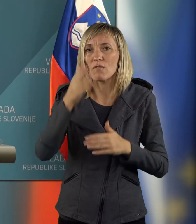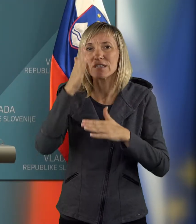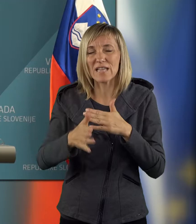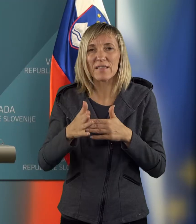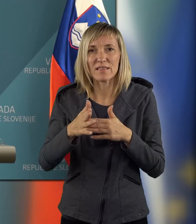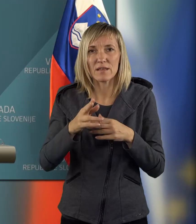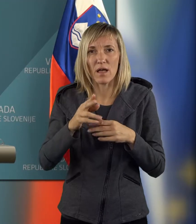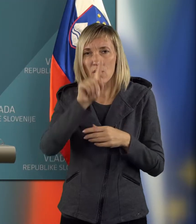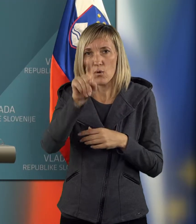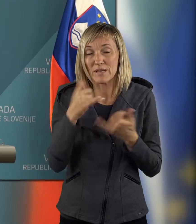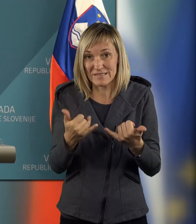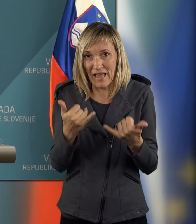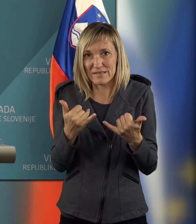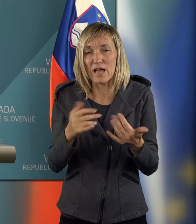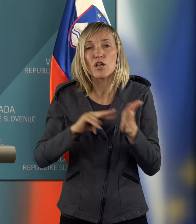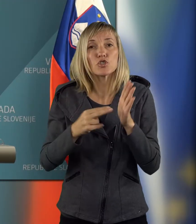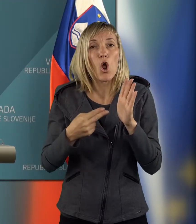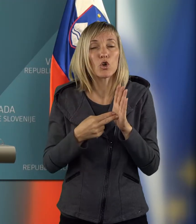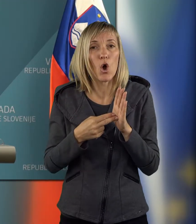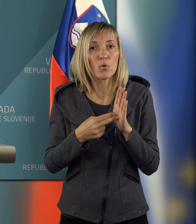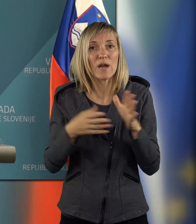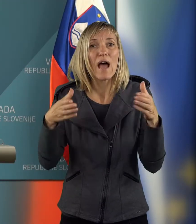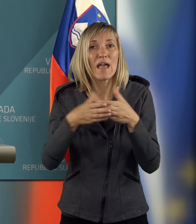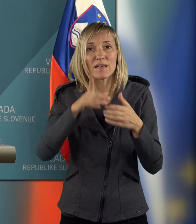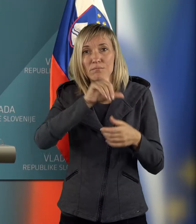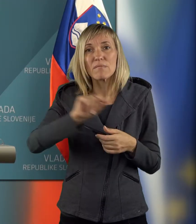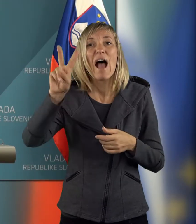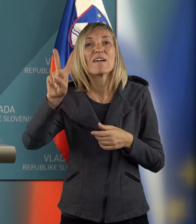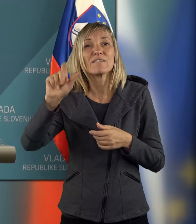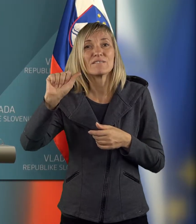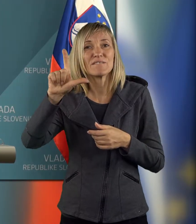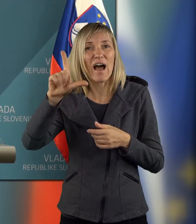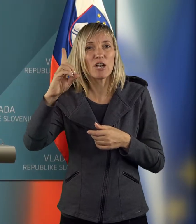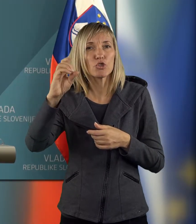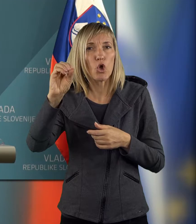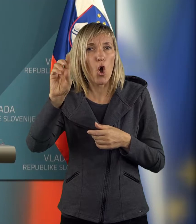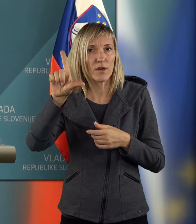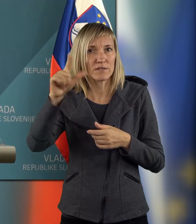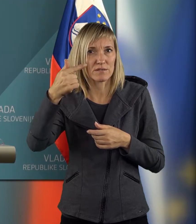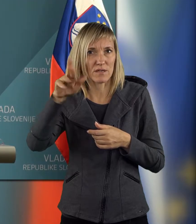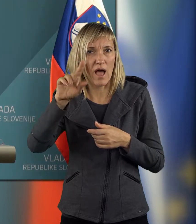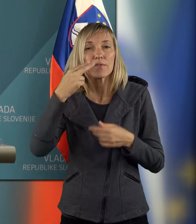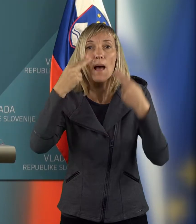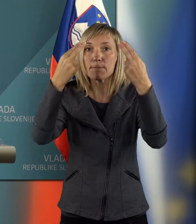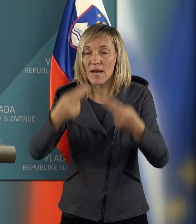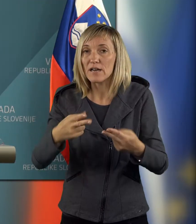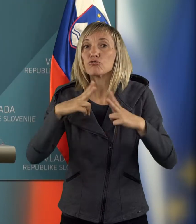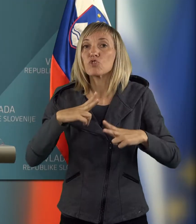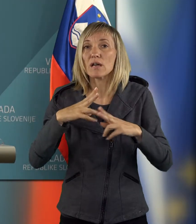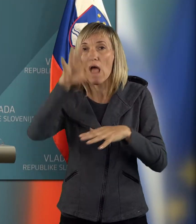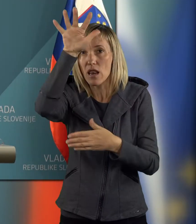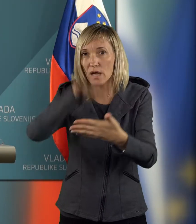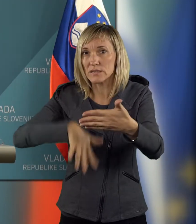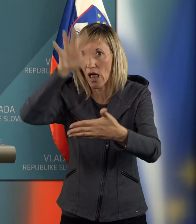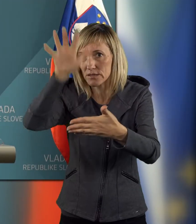zadnje vprašanje, raven danes je strokovna ekipa odšla v Valdoltro, da pa bi reča kaljne sezname. Mi se